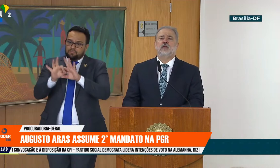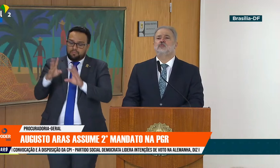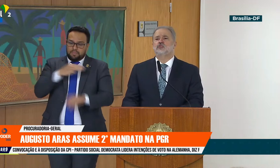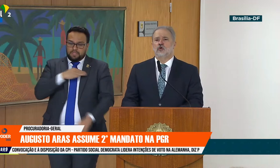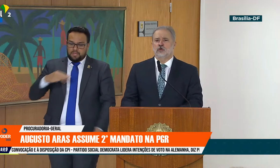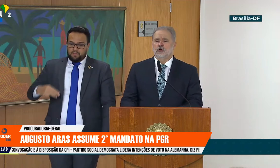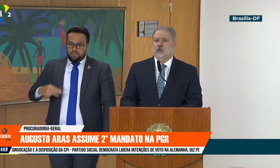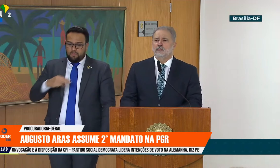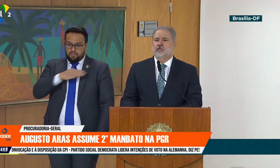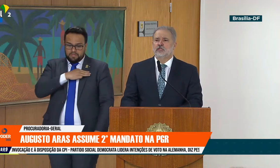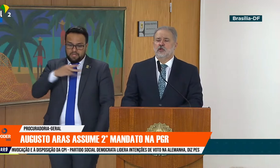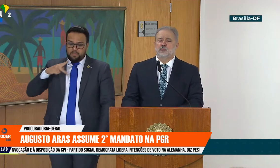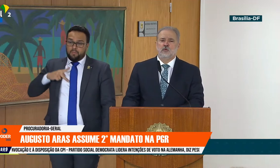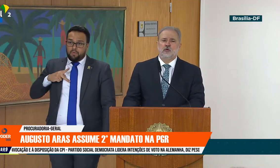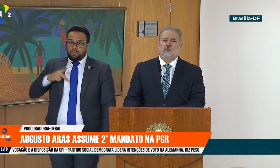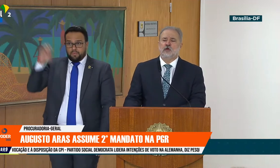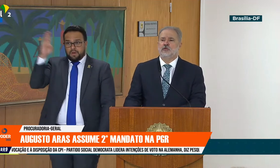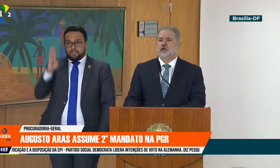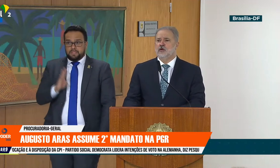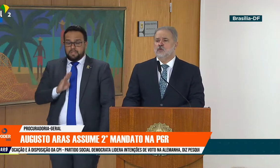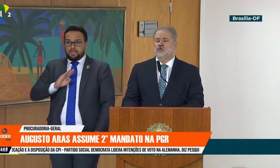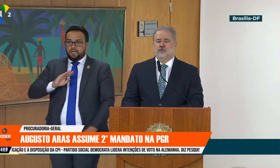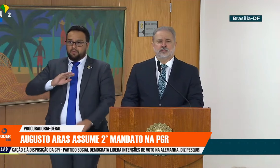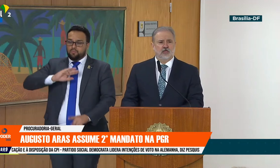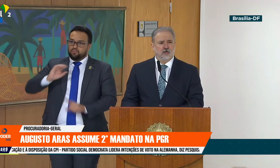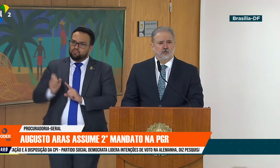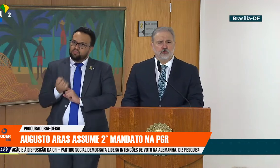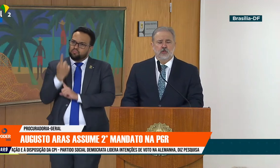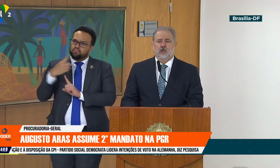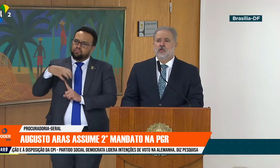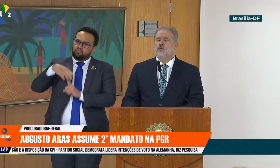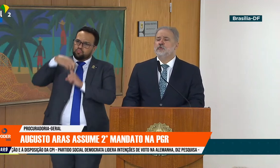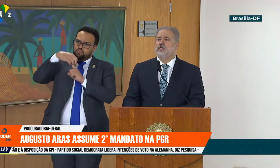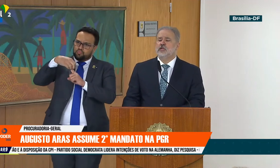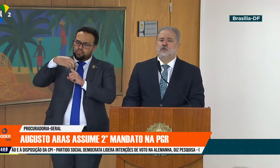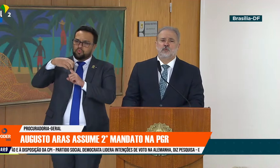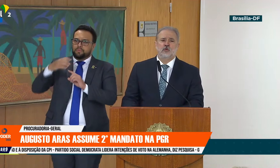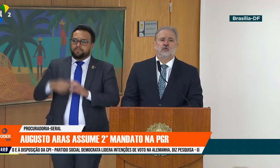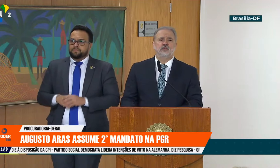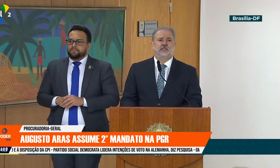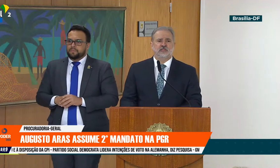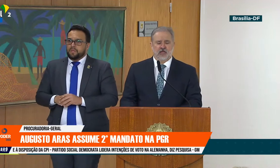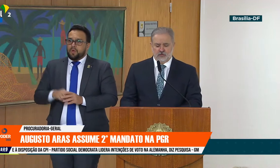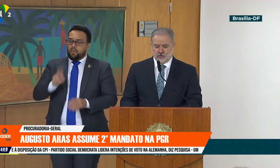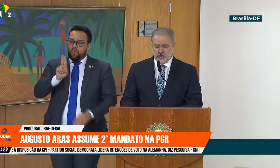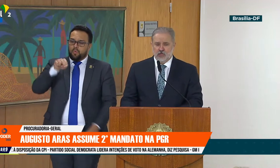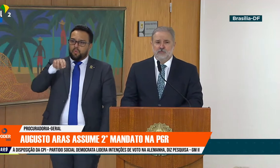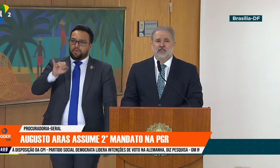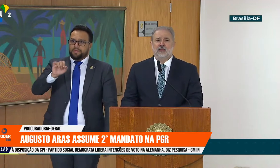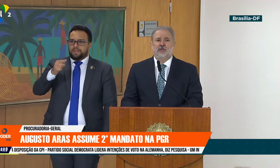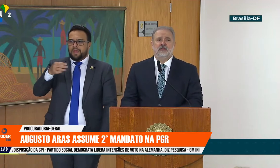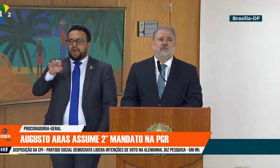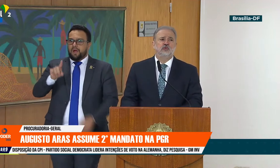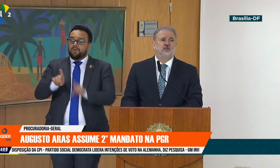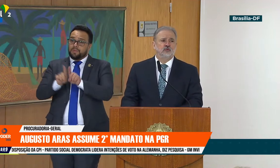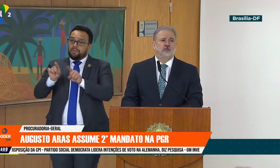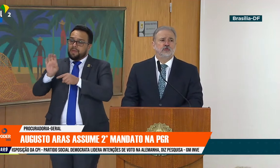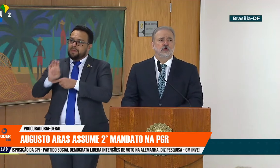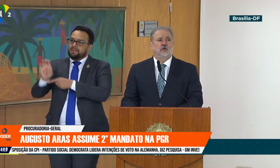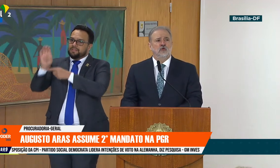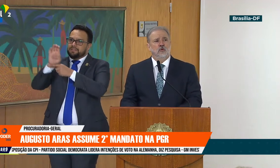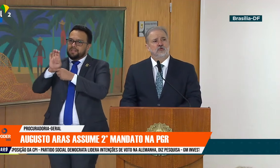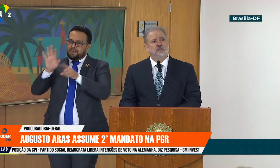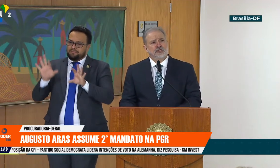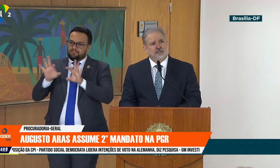Brasileiro em um só, o Ministério Público da União, com seus ramos e o Ministério Público dos Estados. Mas também andamos